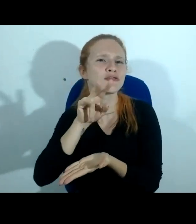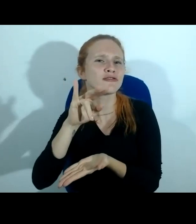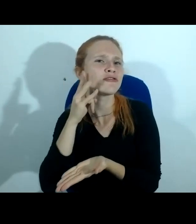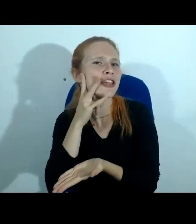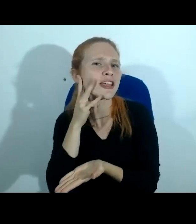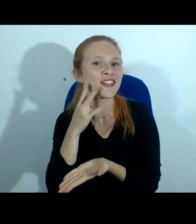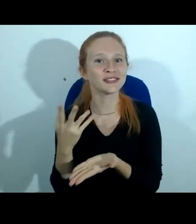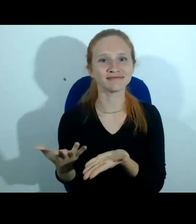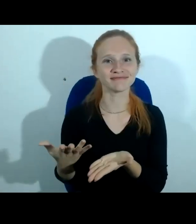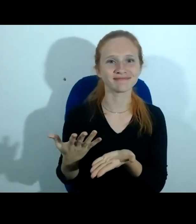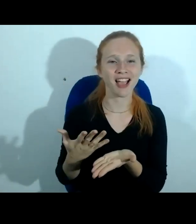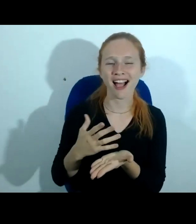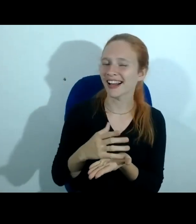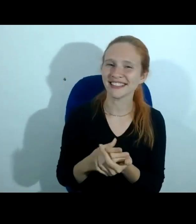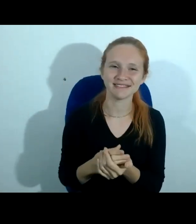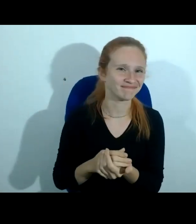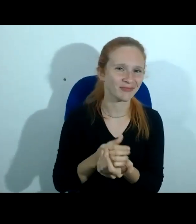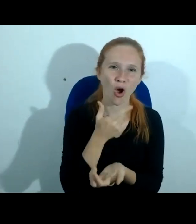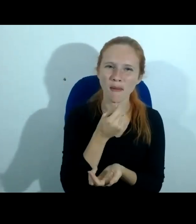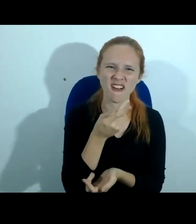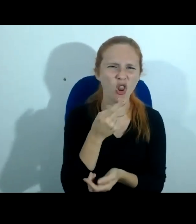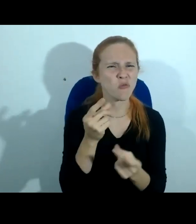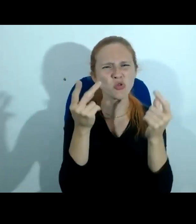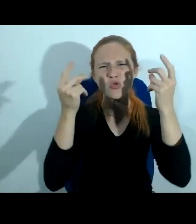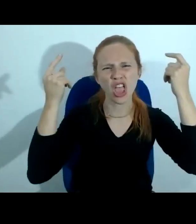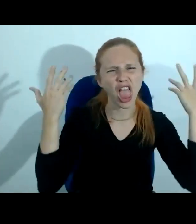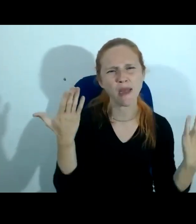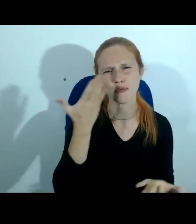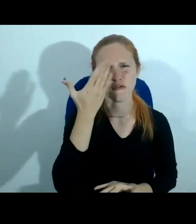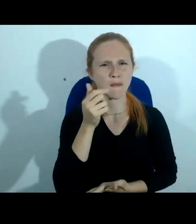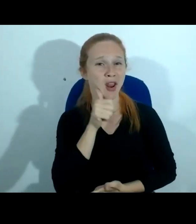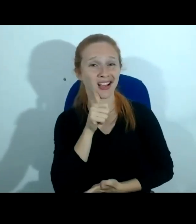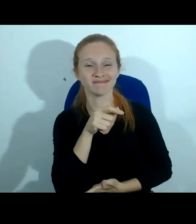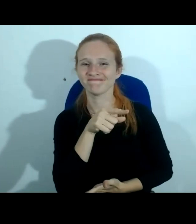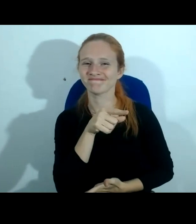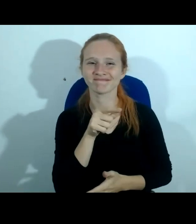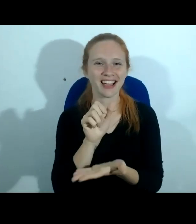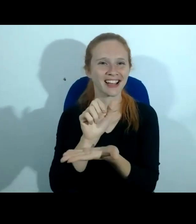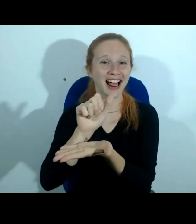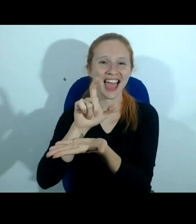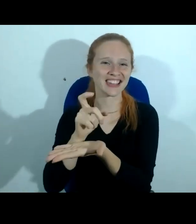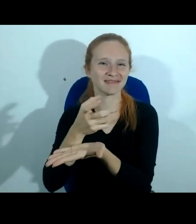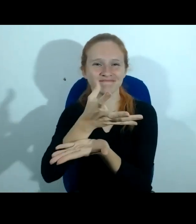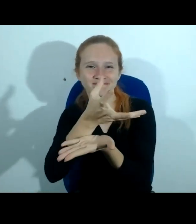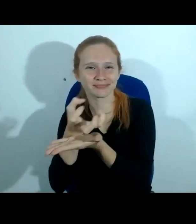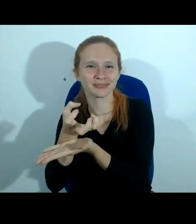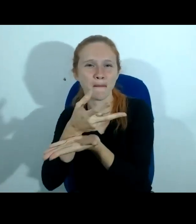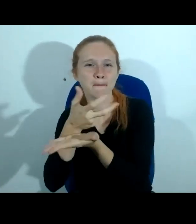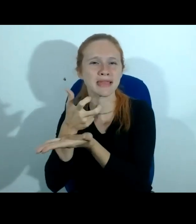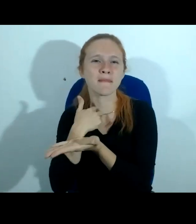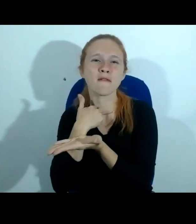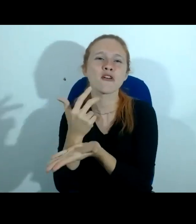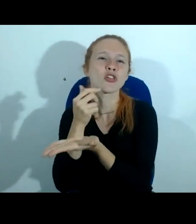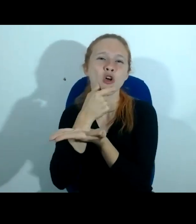consequentemente desmonta o álibi dele e pela primeira vez no tribunal alemão essa prova ela foi usada e o réu foi